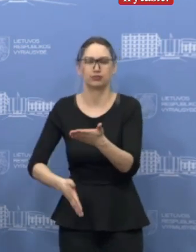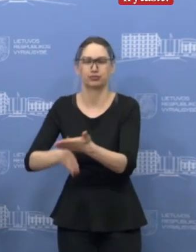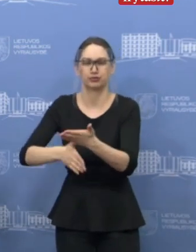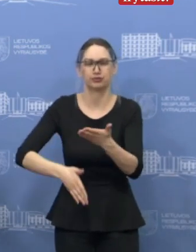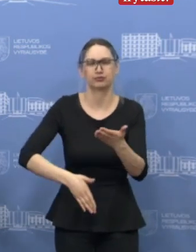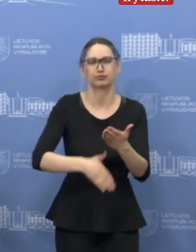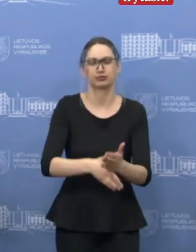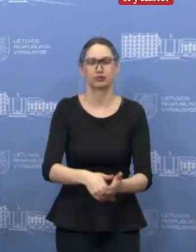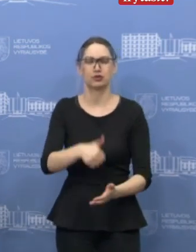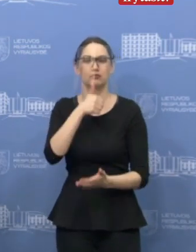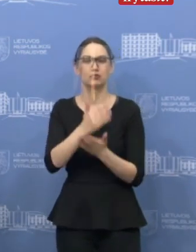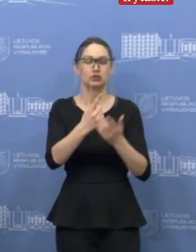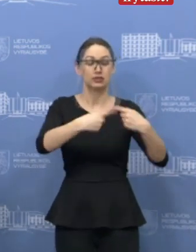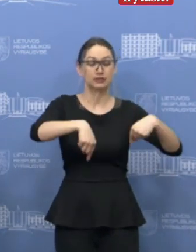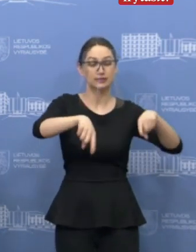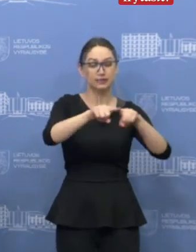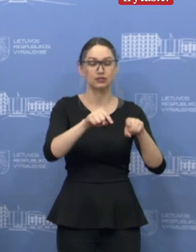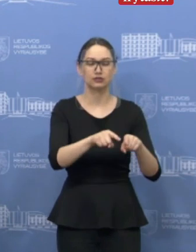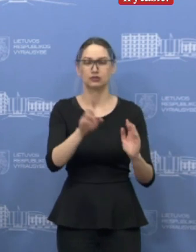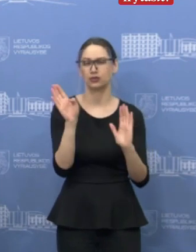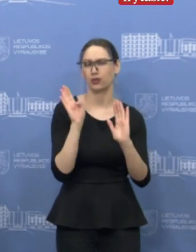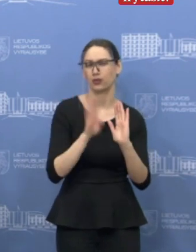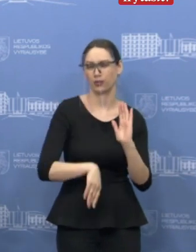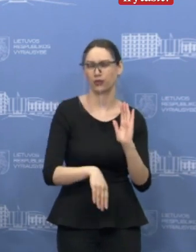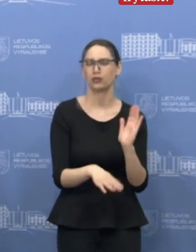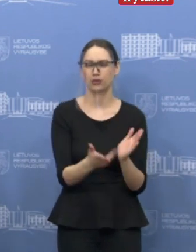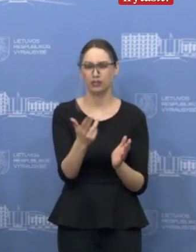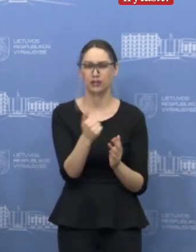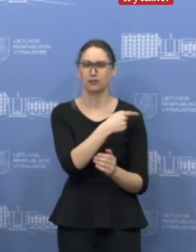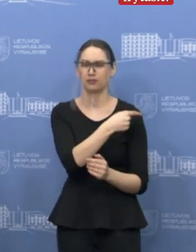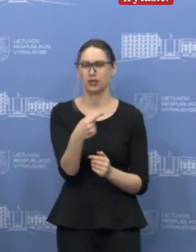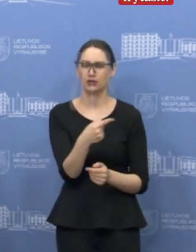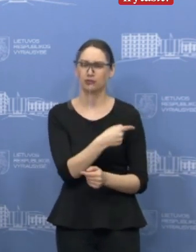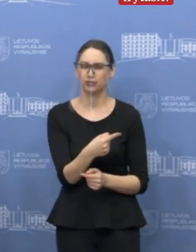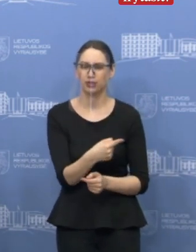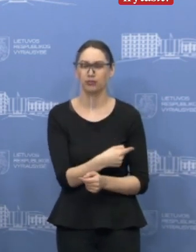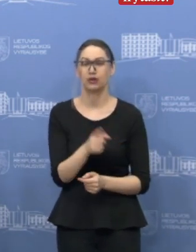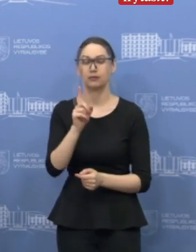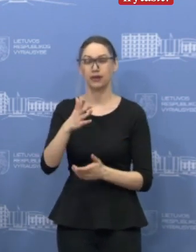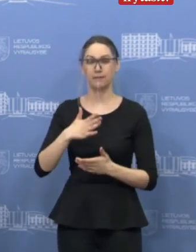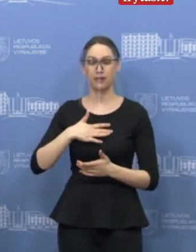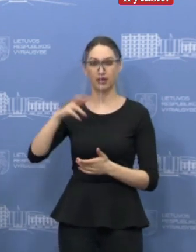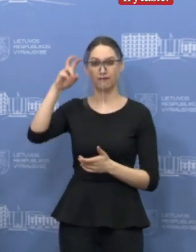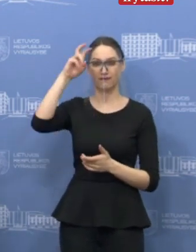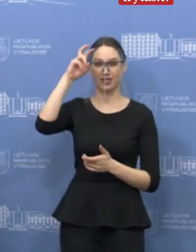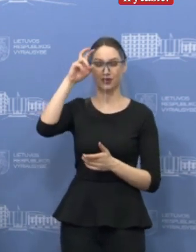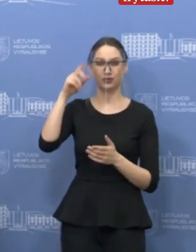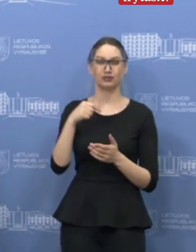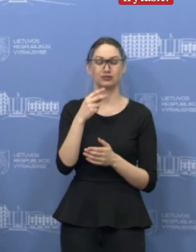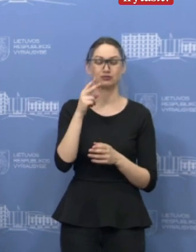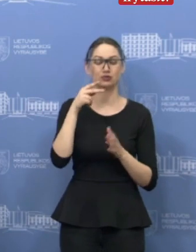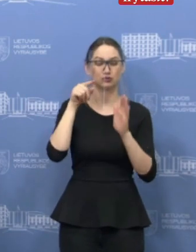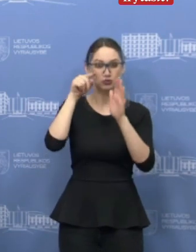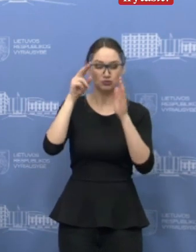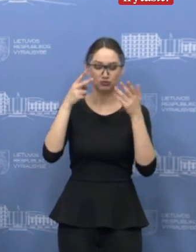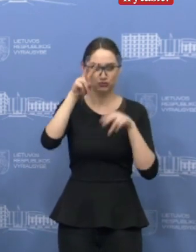konkretyjams sektoriams yra tikrai neįgiamos pasėkmės, bet iš vyriausybės pusės irgi atitinkamai vertiname